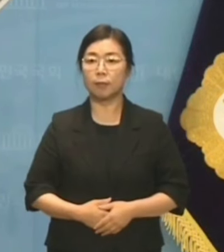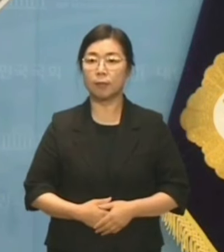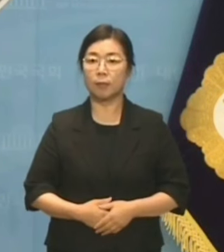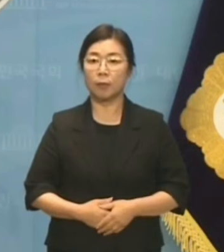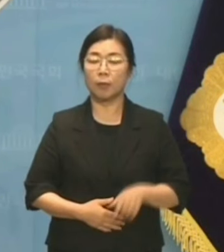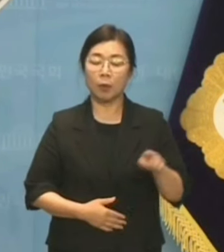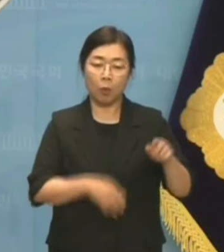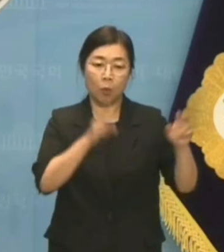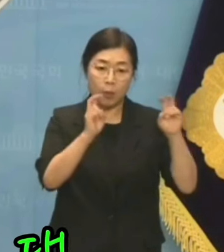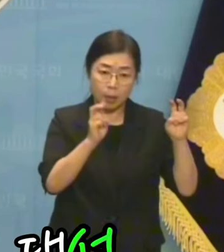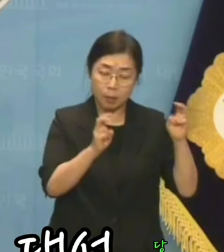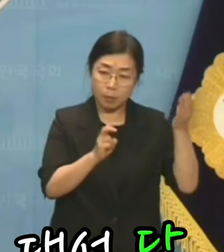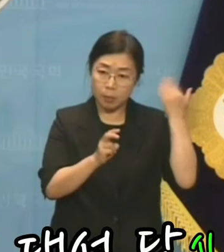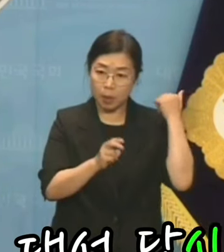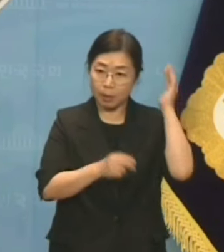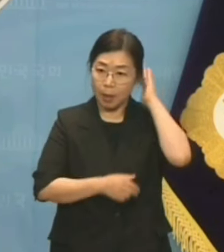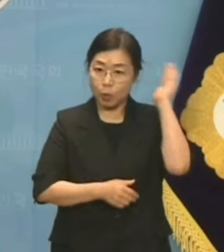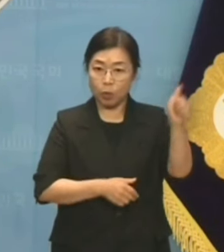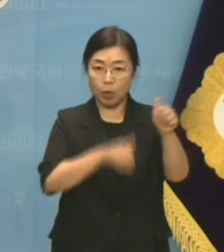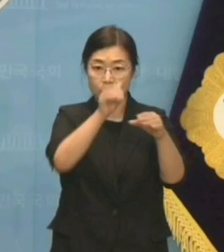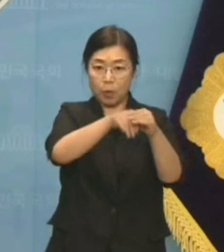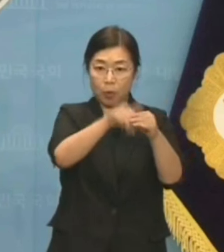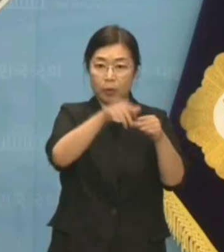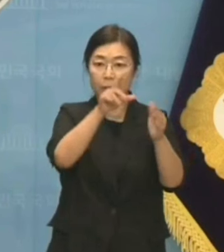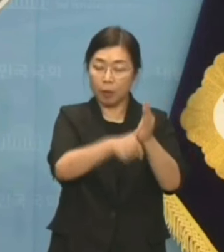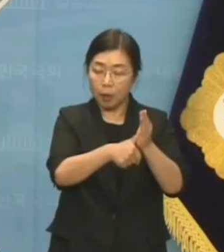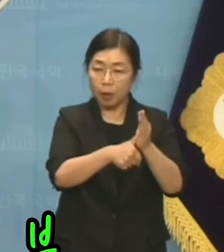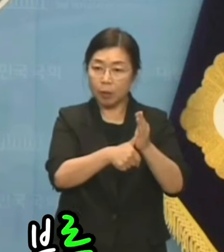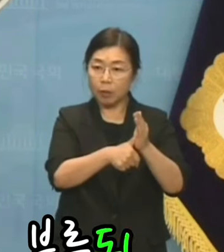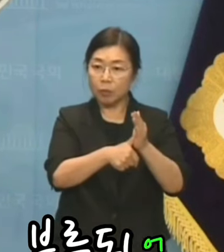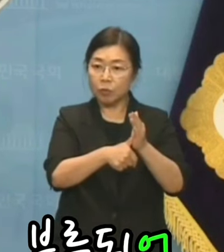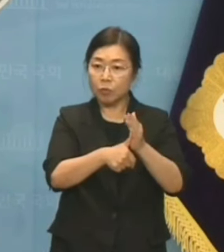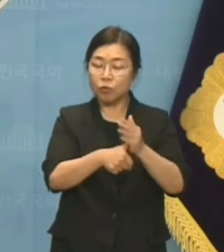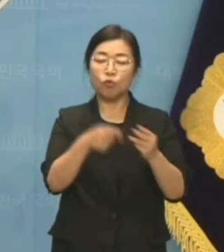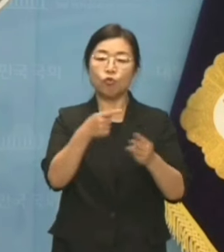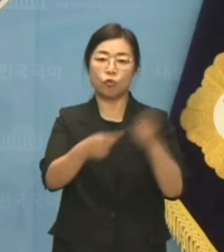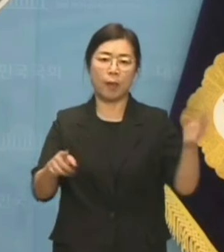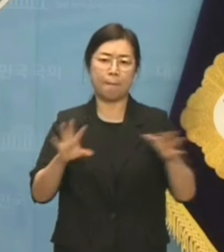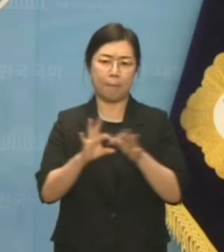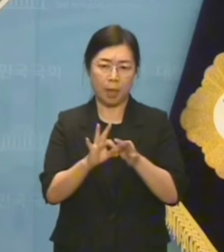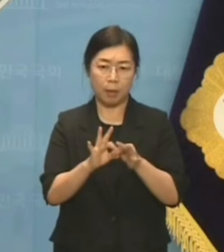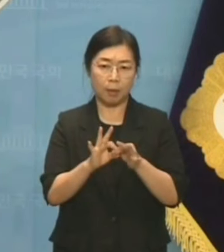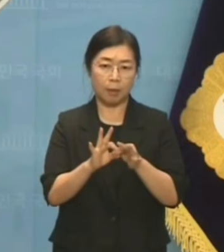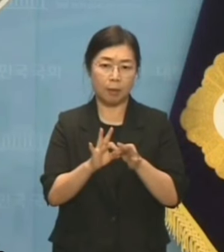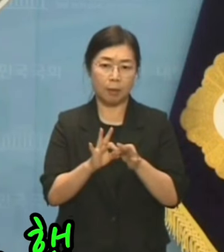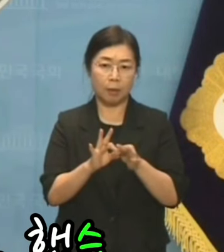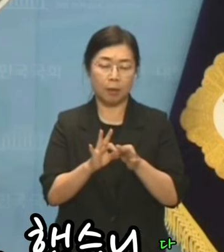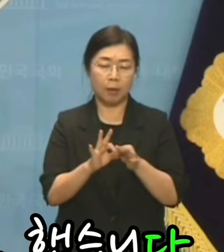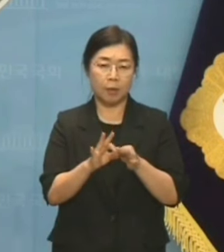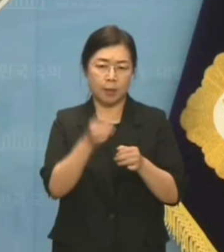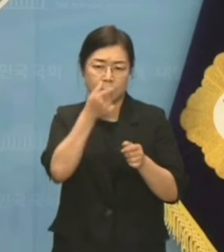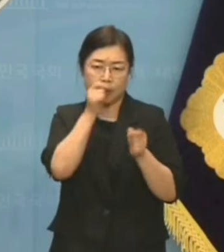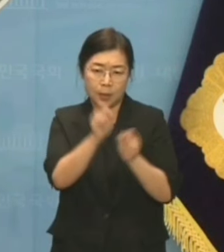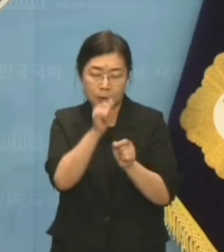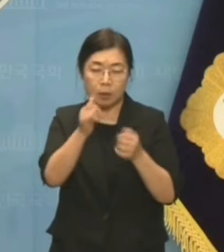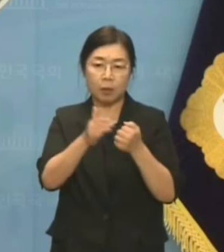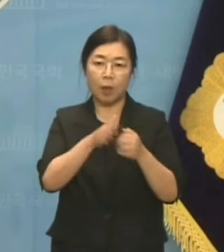해당 업체는 지난 대선 당시 윤석열 테마주로 분류되어 주가가 급등하기도 했습니다.